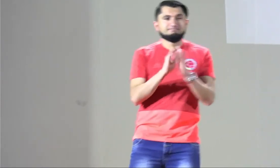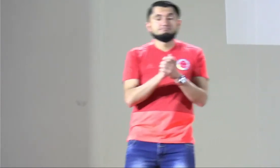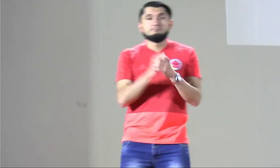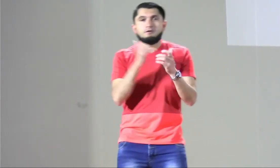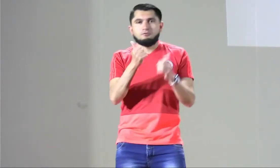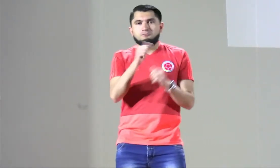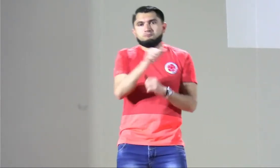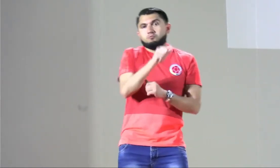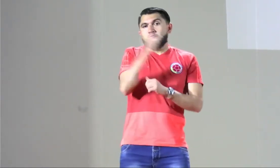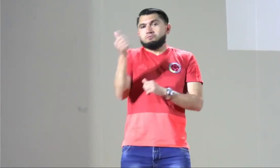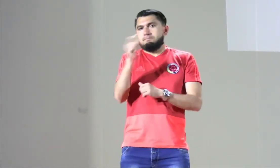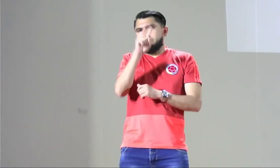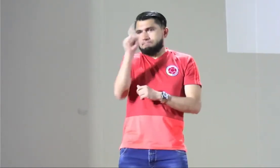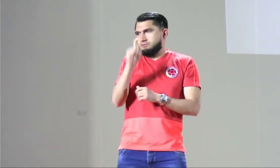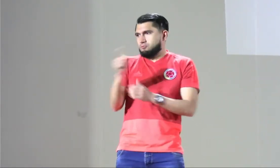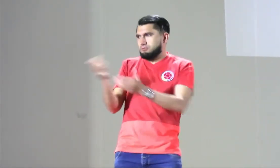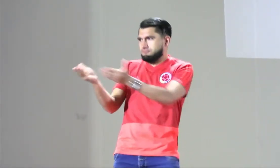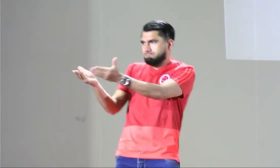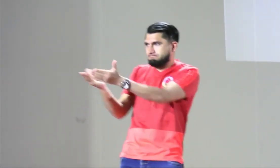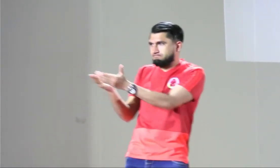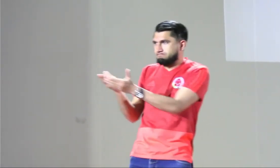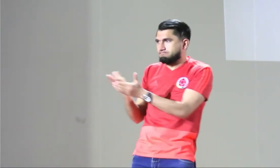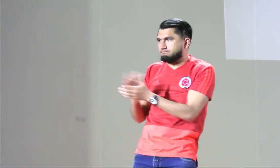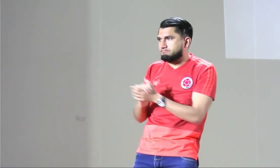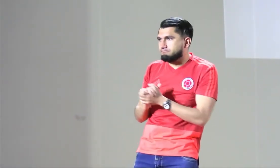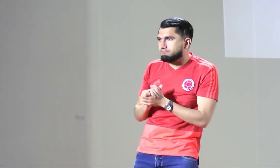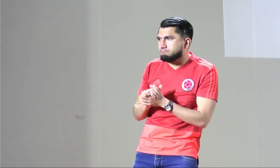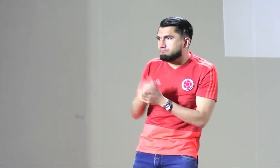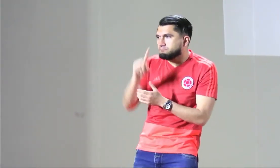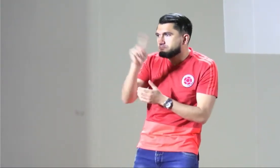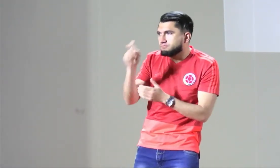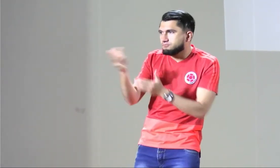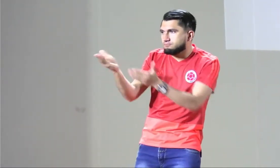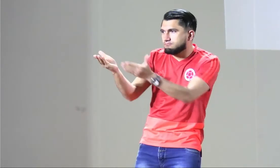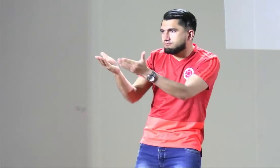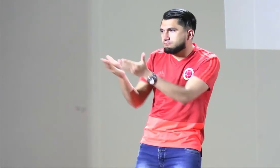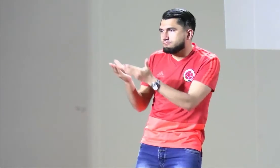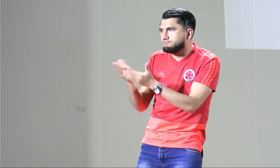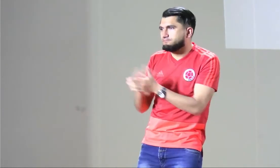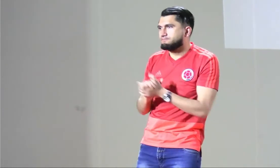a Verónica también por su pregunta. Tenemos otra pregunta acá en sitio.